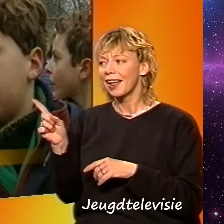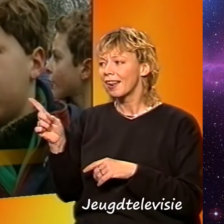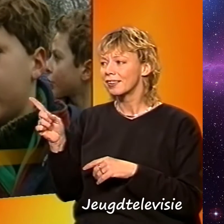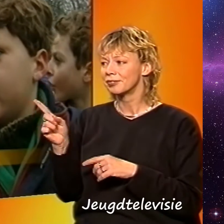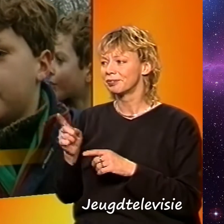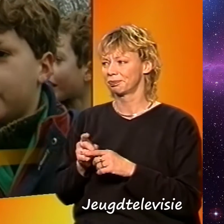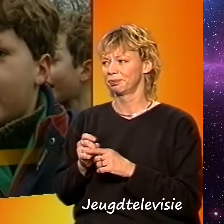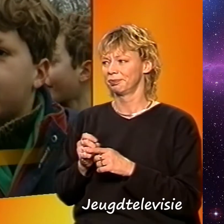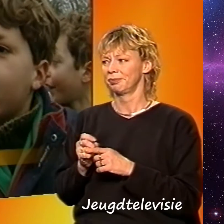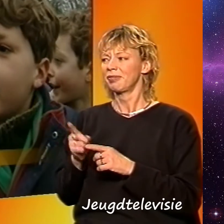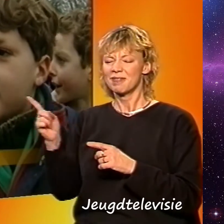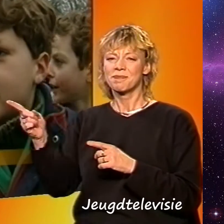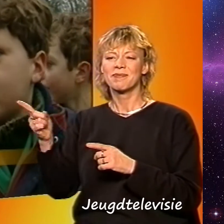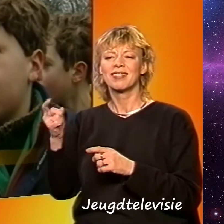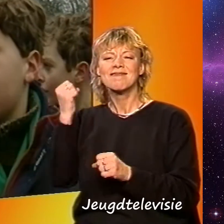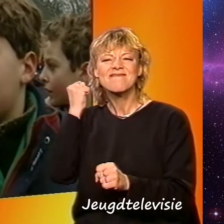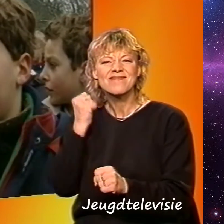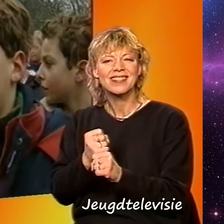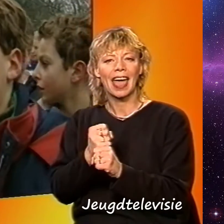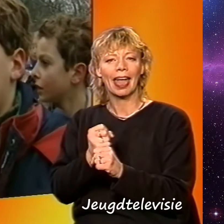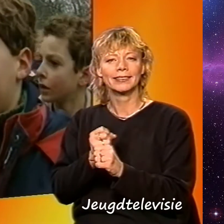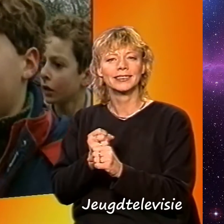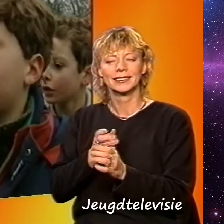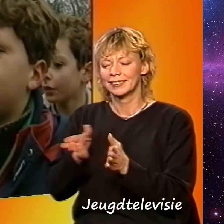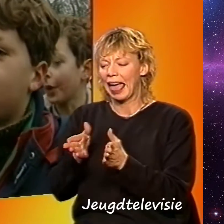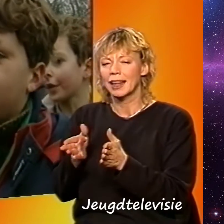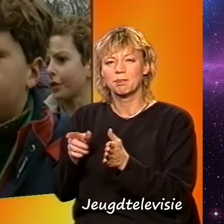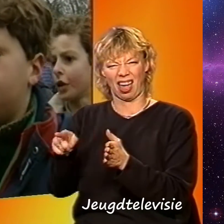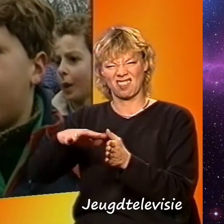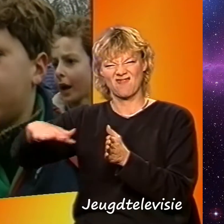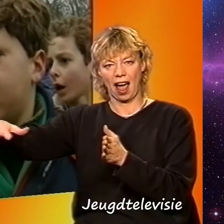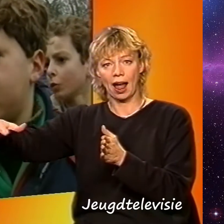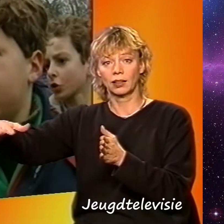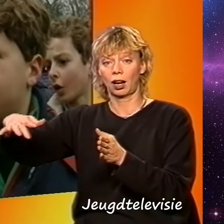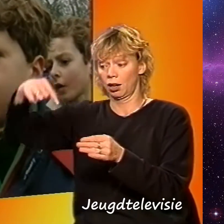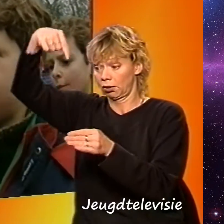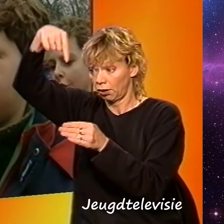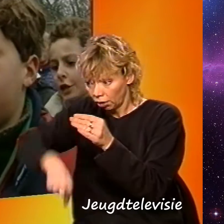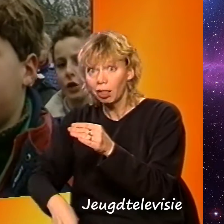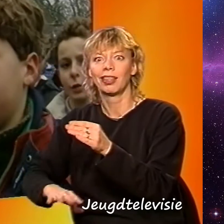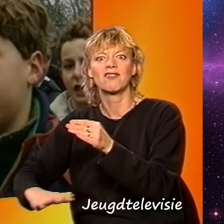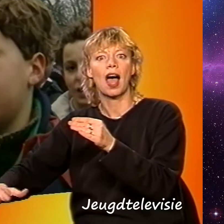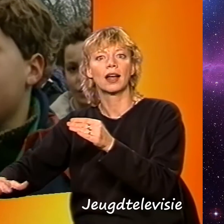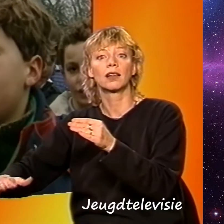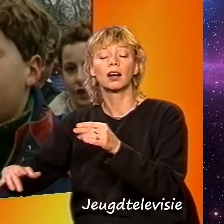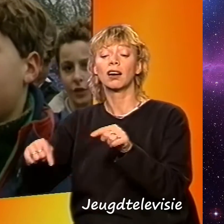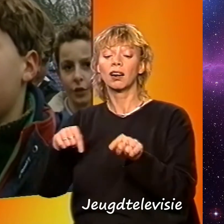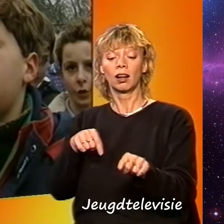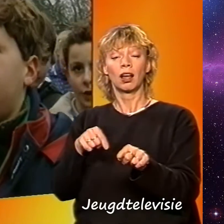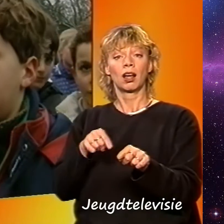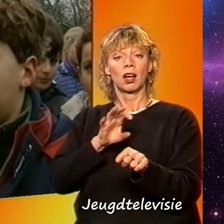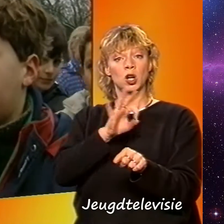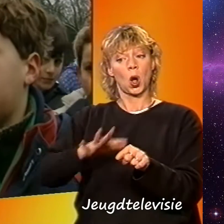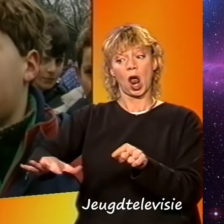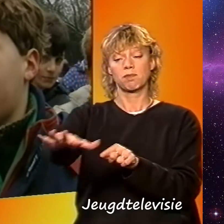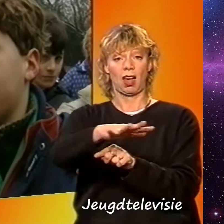Echte ijsbaan, op het water. Als je daar doorzakt, val je in het water en zo. Dat is wat gevaarlijker. En nu